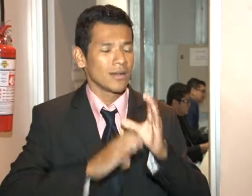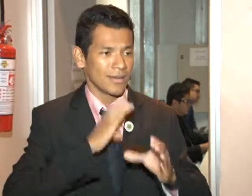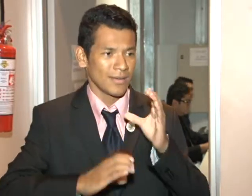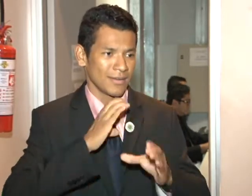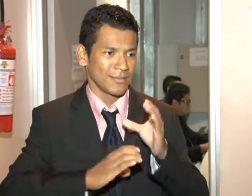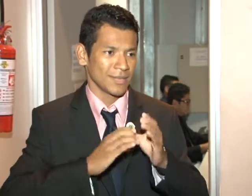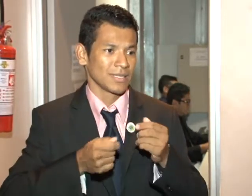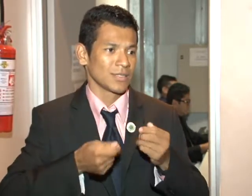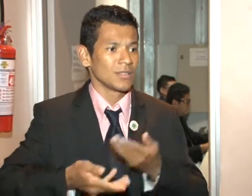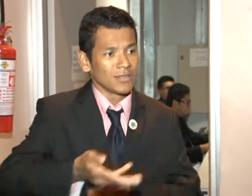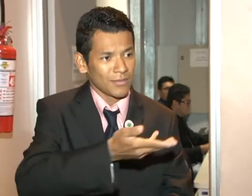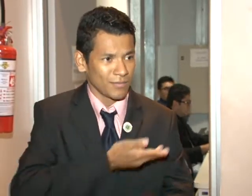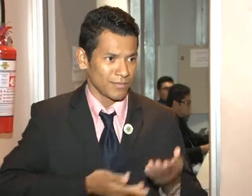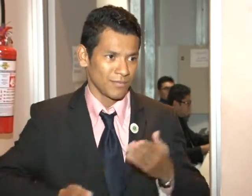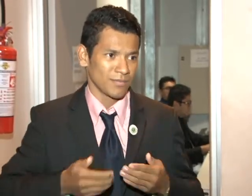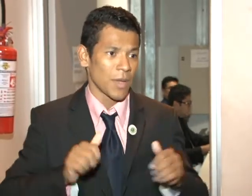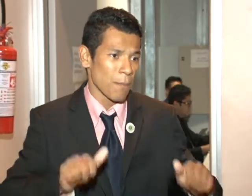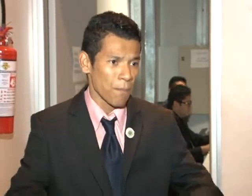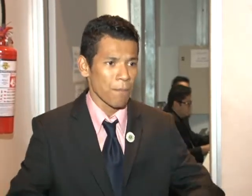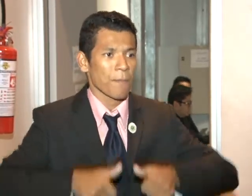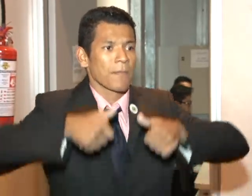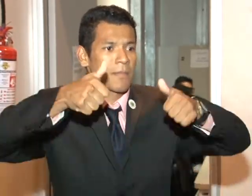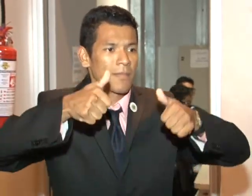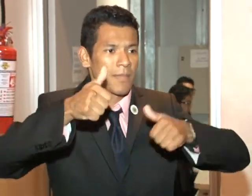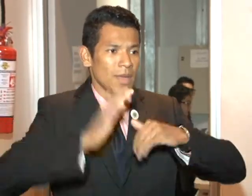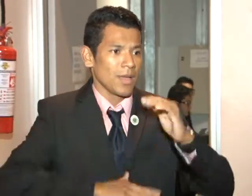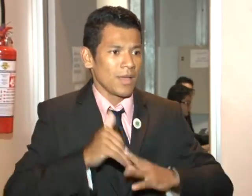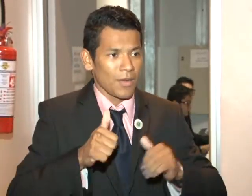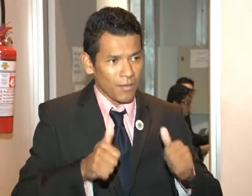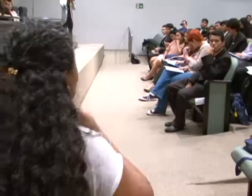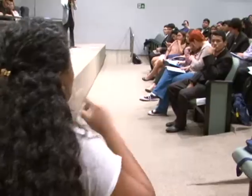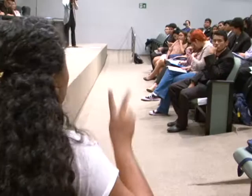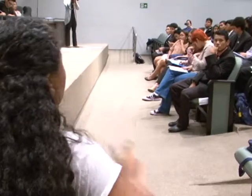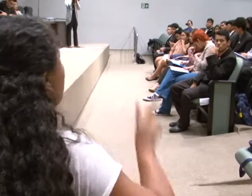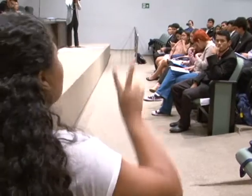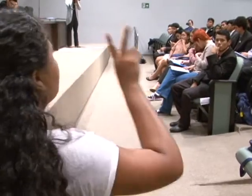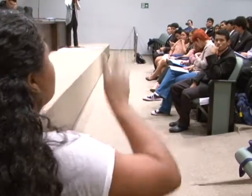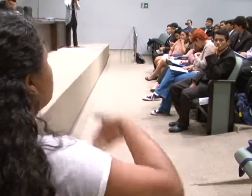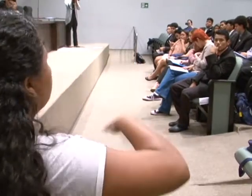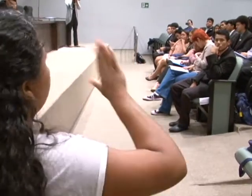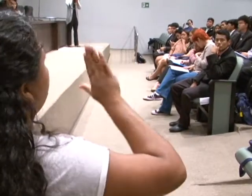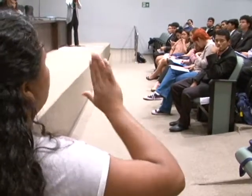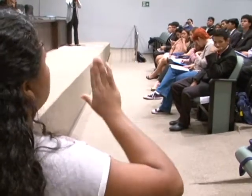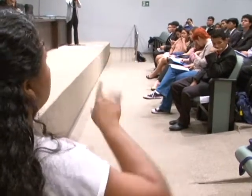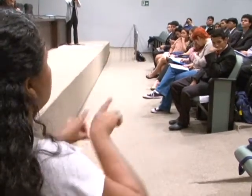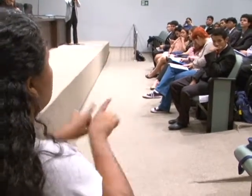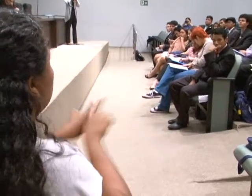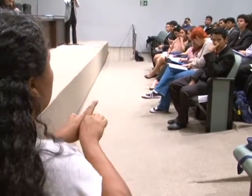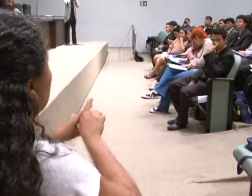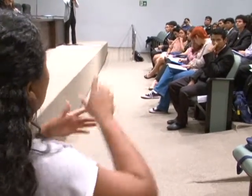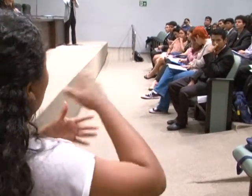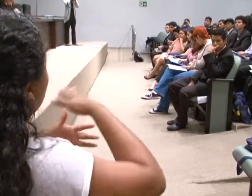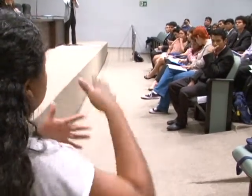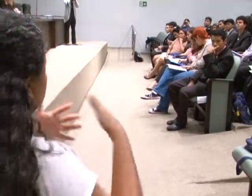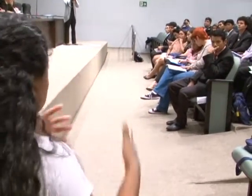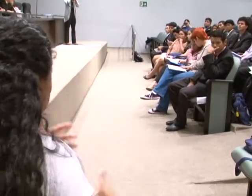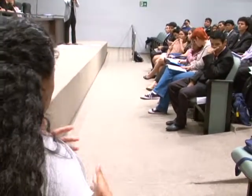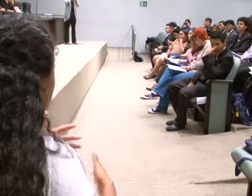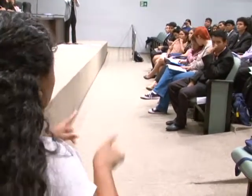para a comunicação entre os surdos seja melhor. Também é o único na rua onde mora. Na sala de aula, é